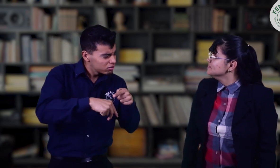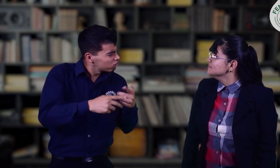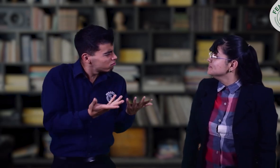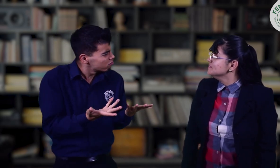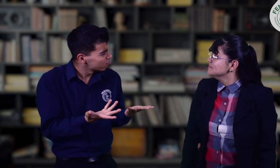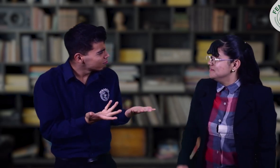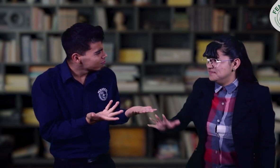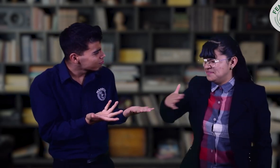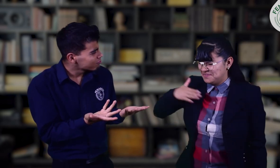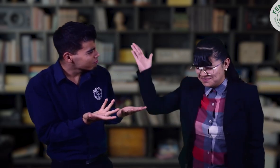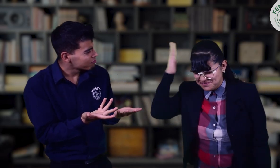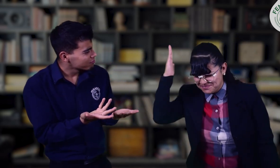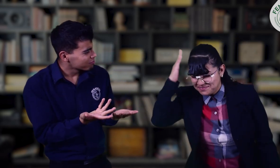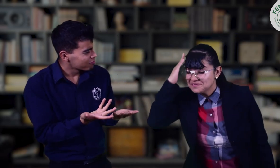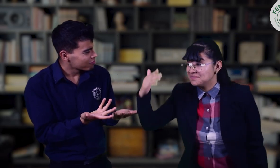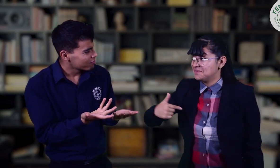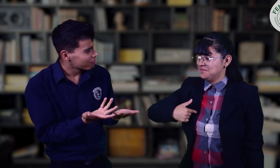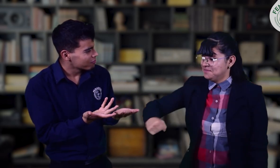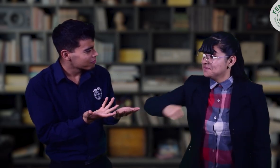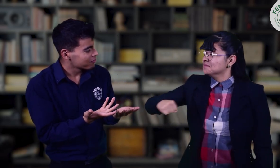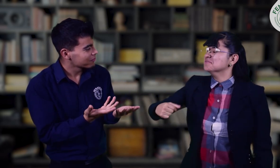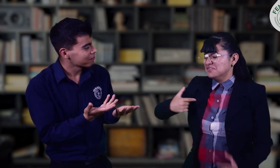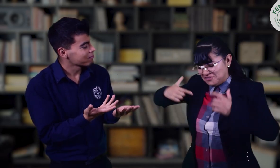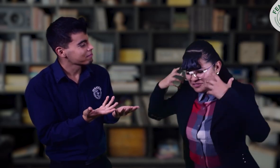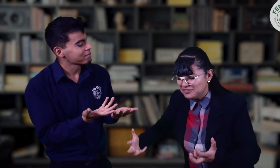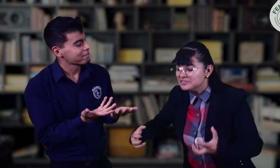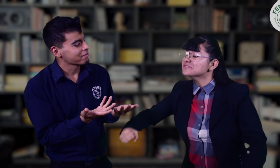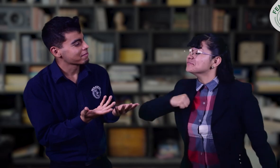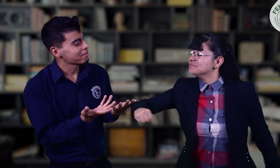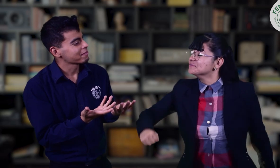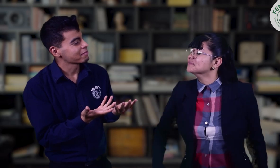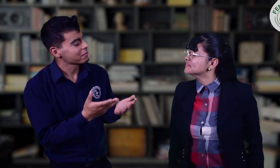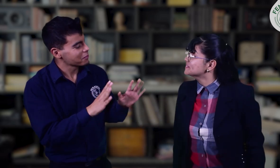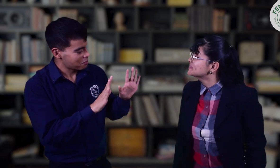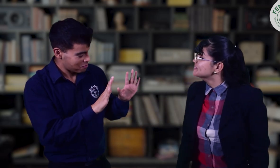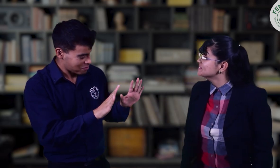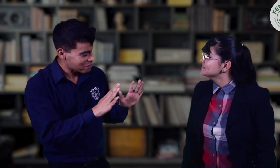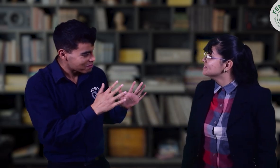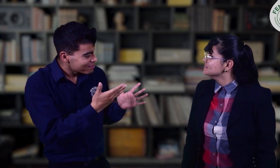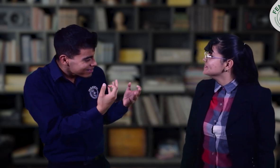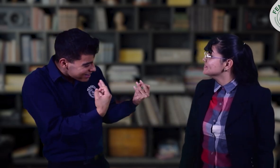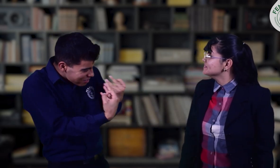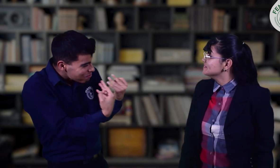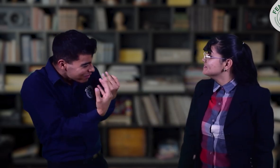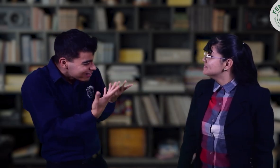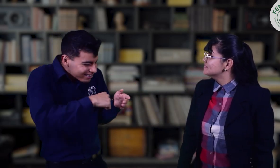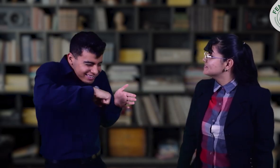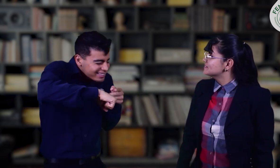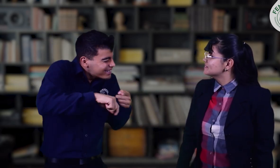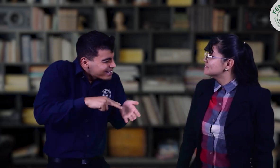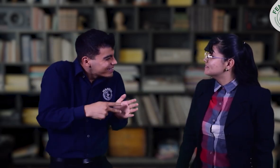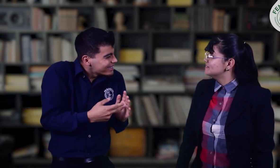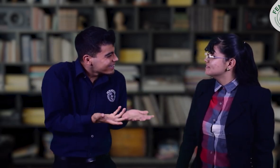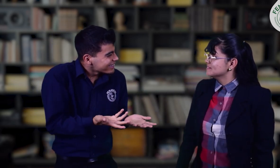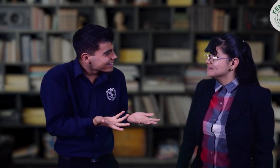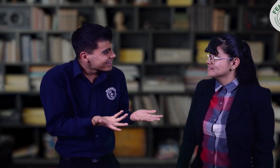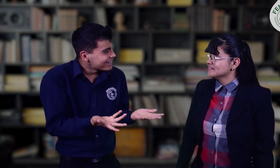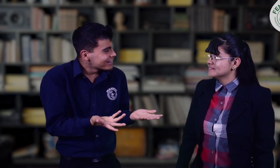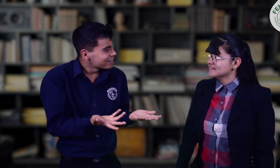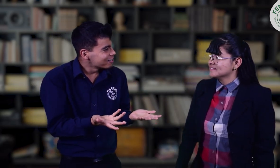los derechos? ¿Cuál es su significado? Espera, yo ya sé qué son los derechos, y yo los quiero. Espera, explícame, ¿qué significan